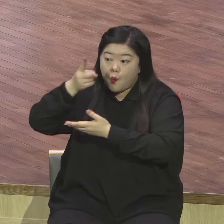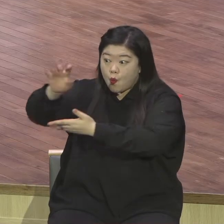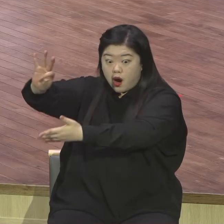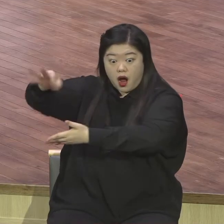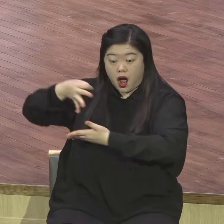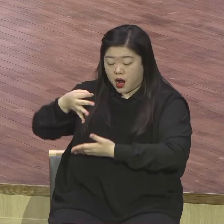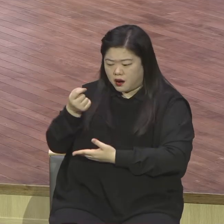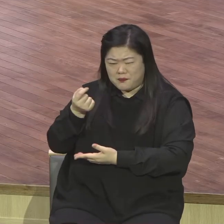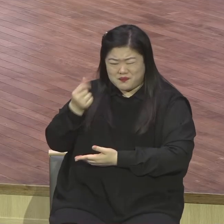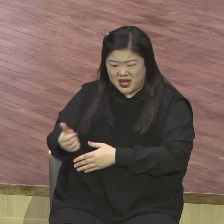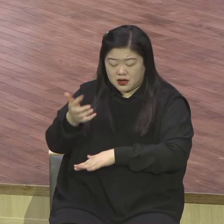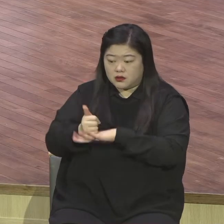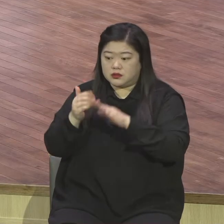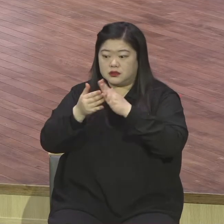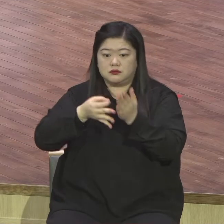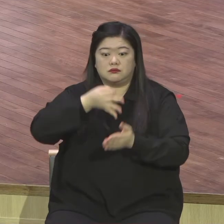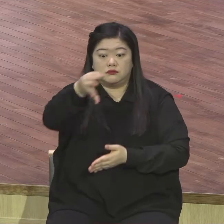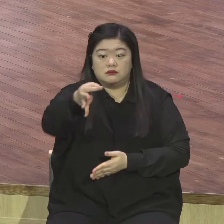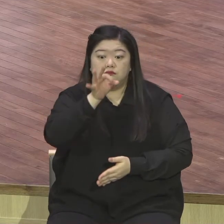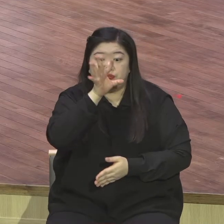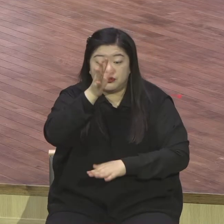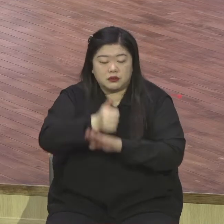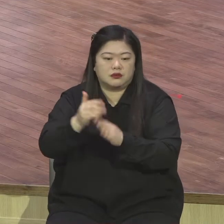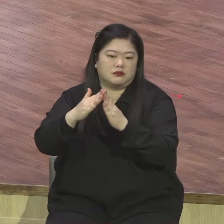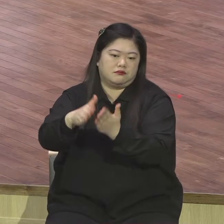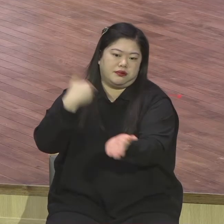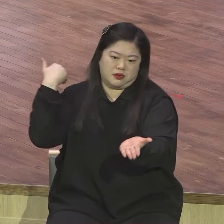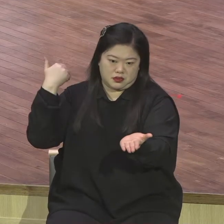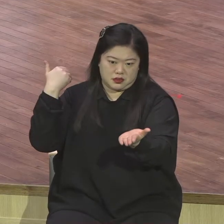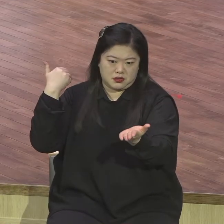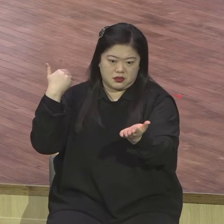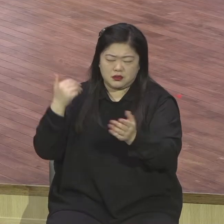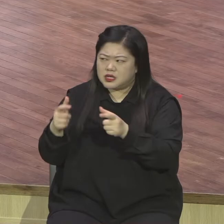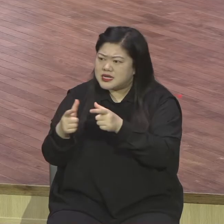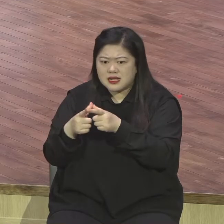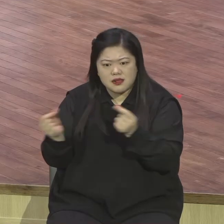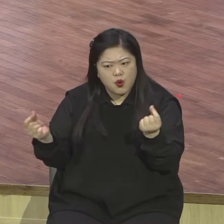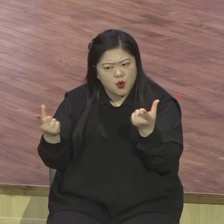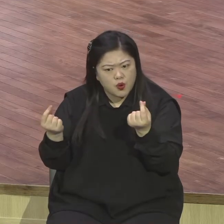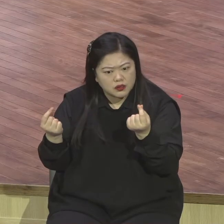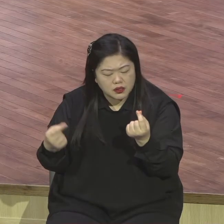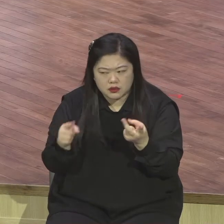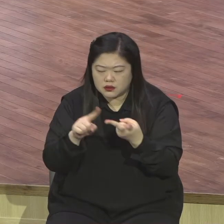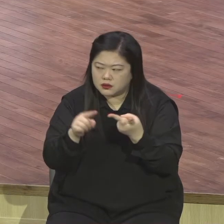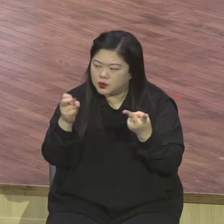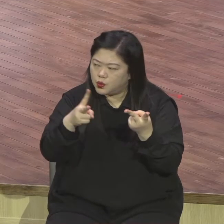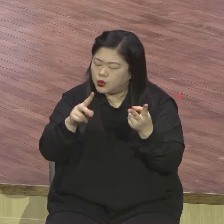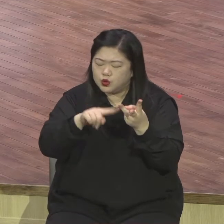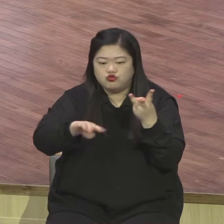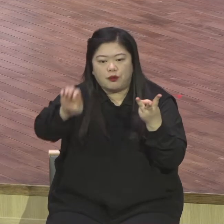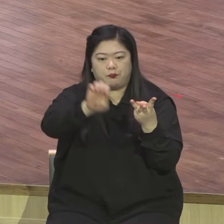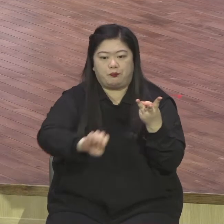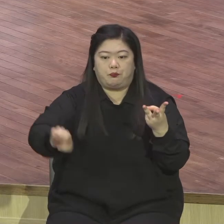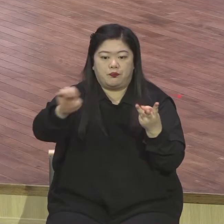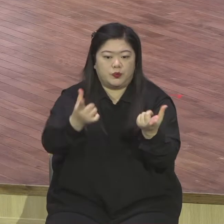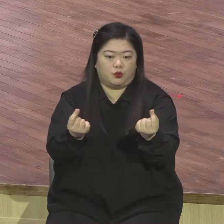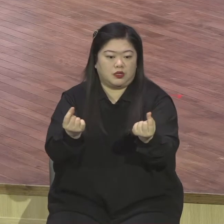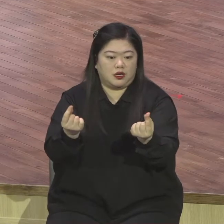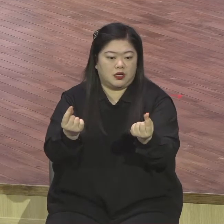전세계 유럽을 가봤어요. 일본은 말할 것도 없고 거짓들이 노숙자들이 일본 노숙자들이 좀